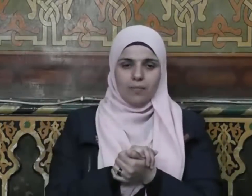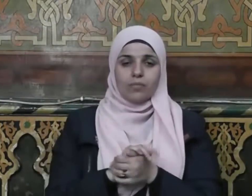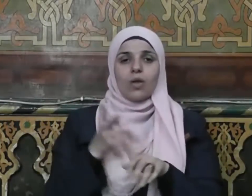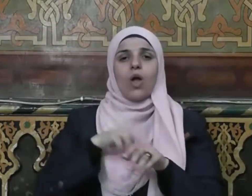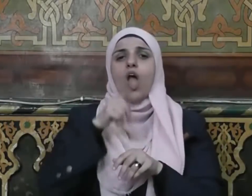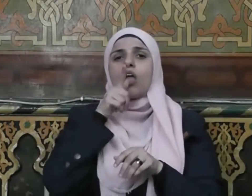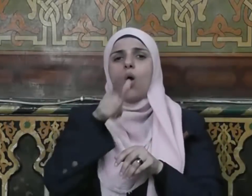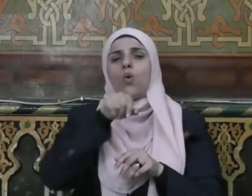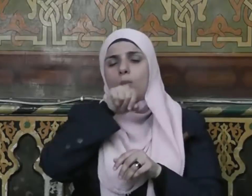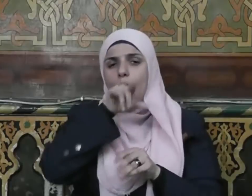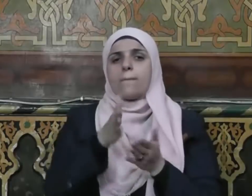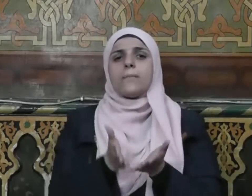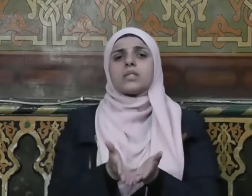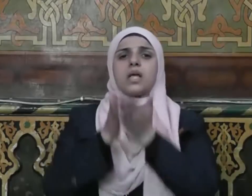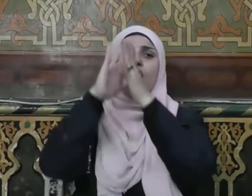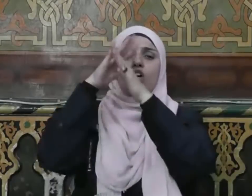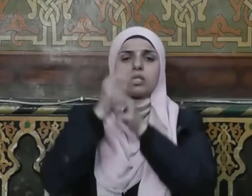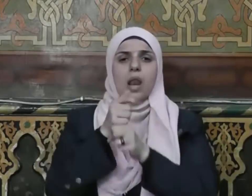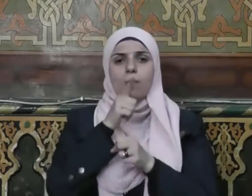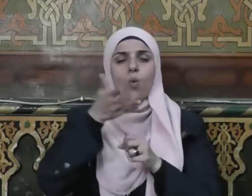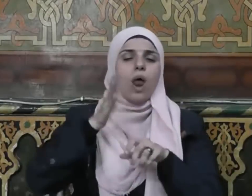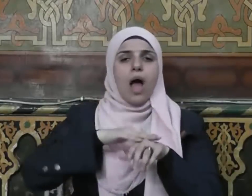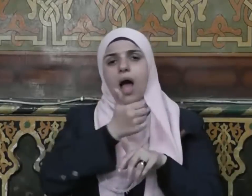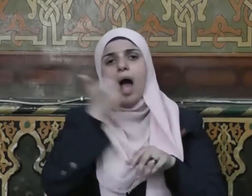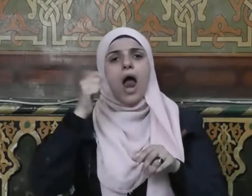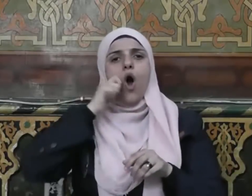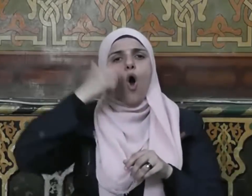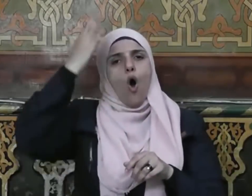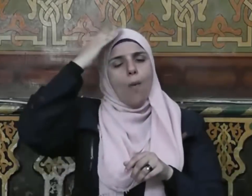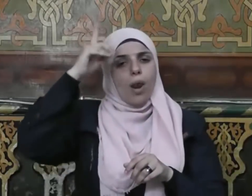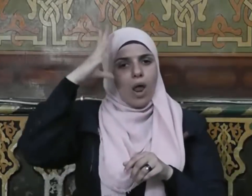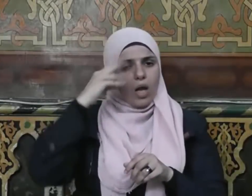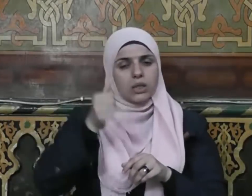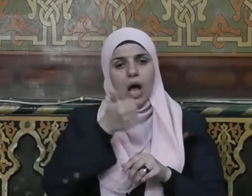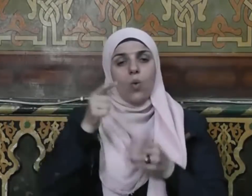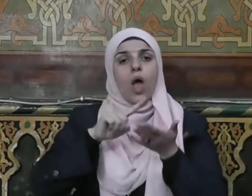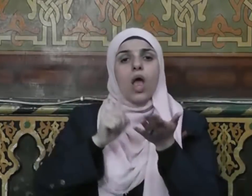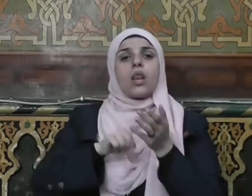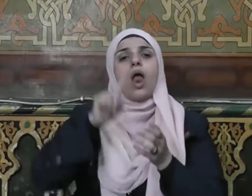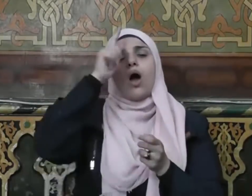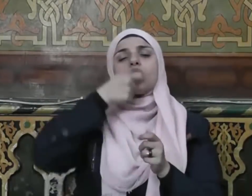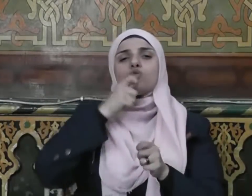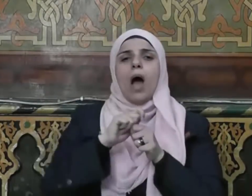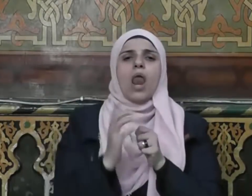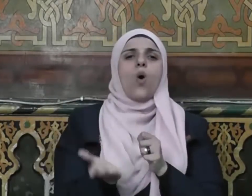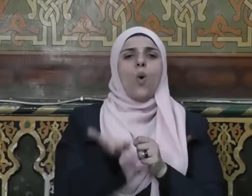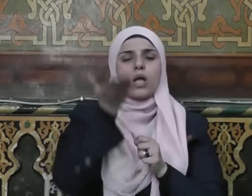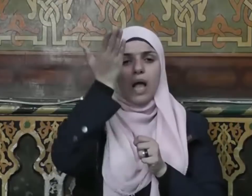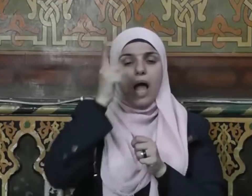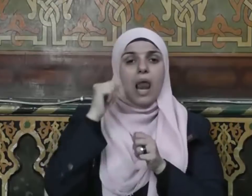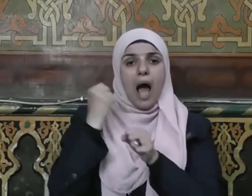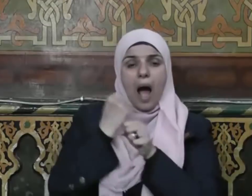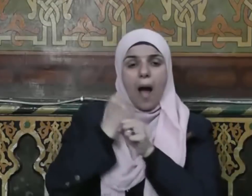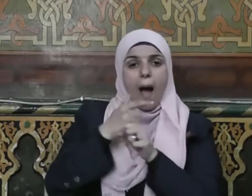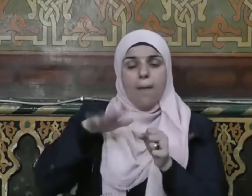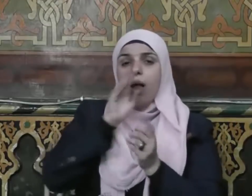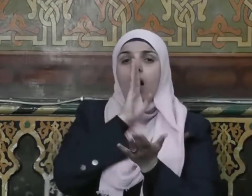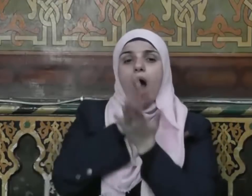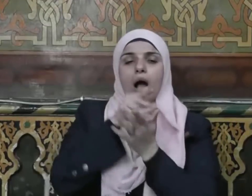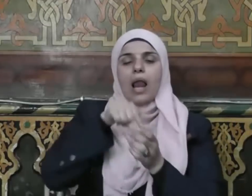فيقول صلى الله عليه وسلم عن عمر رضي الله عنه إن الله تعالى جعل الحق على